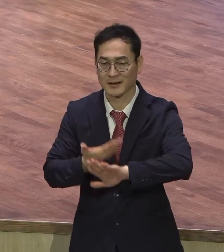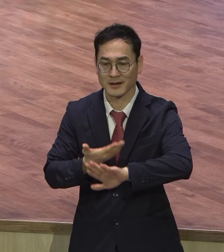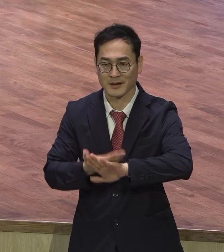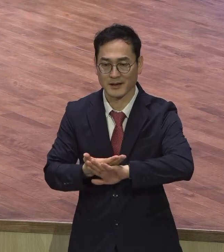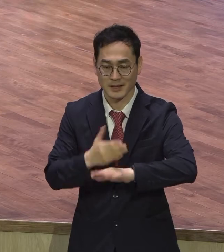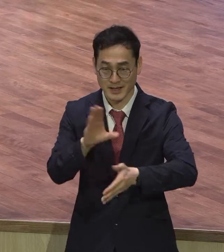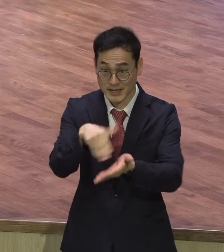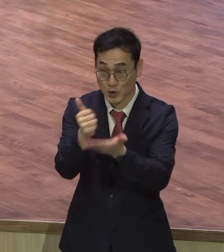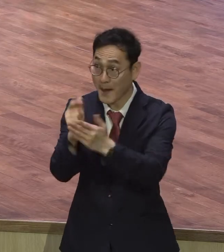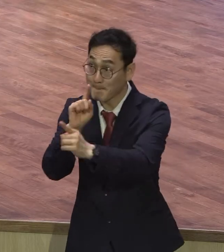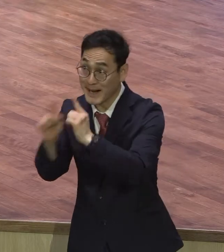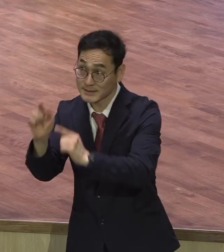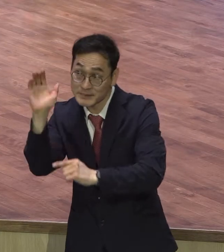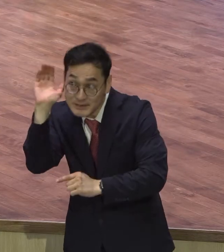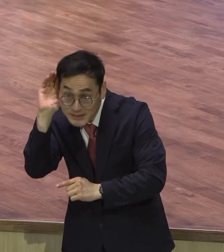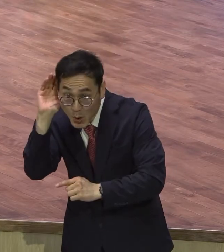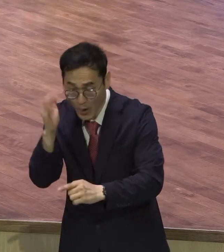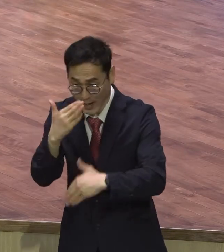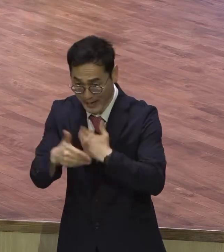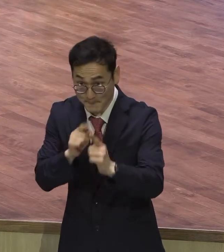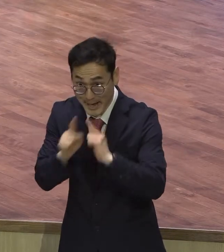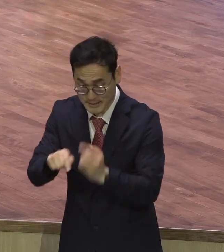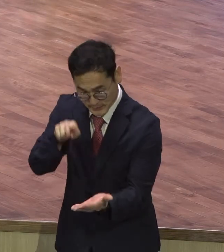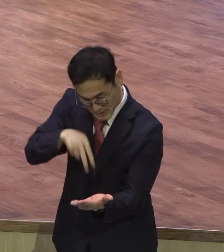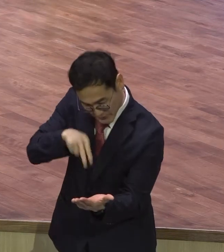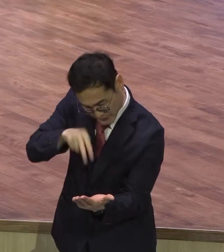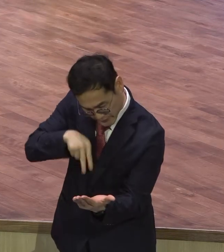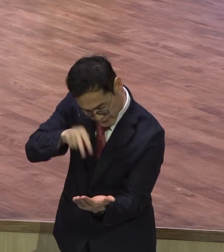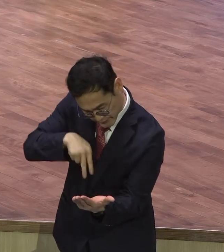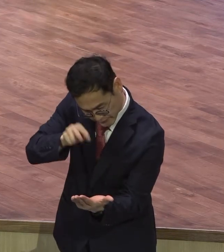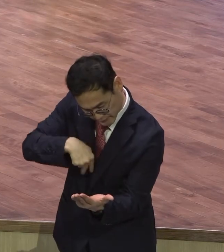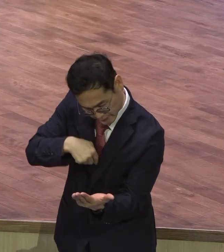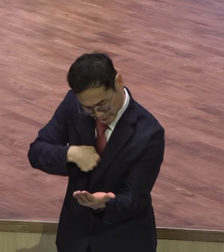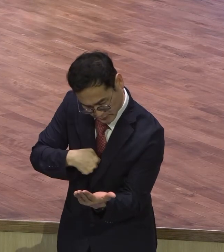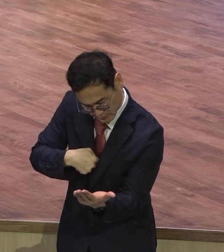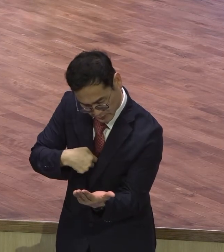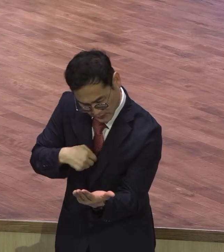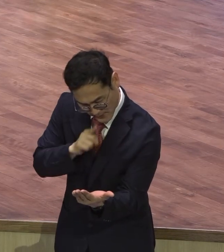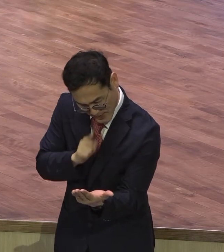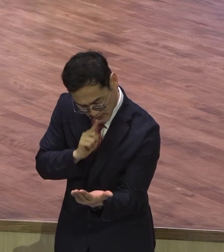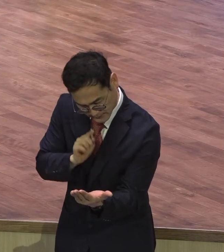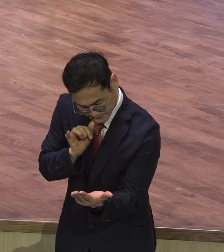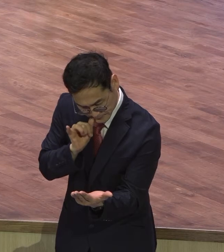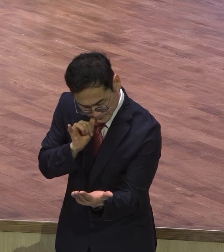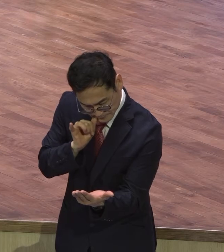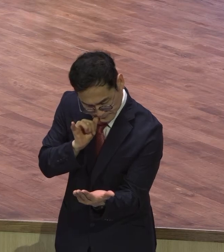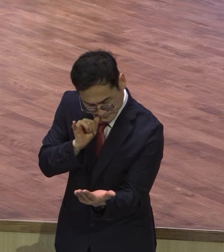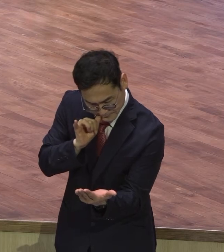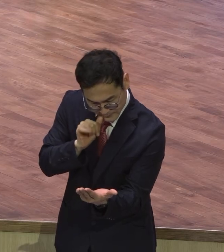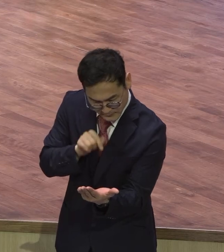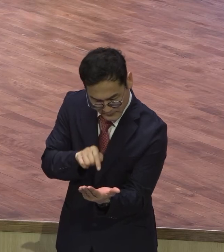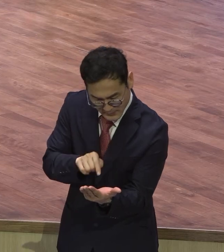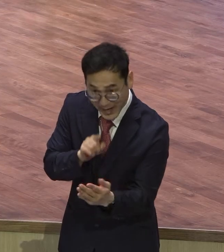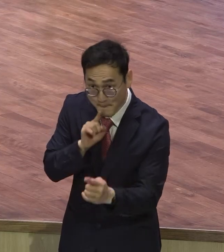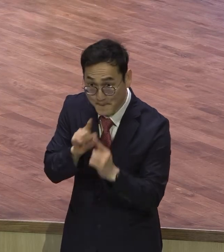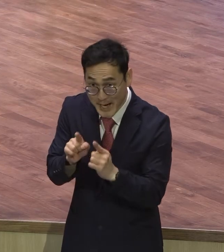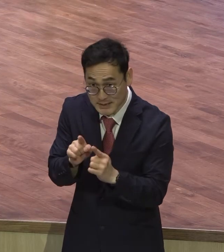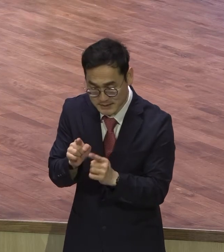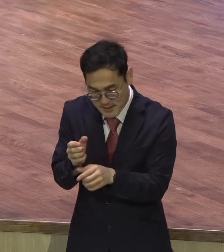듣고 그 말씀으로 그 말 속에 들어가서 말씀에 포름이 되고 말씀이 달고